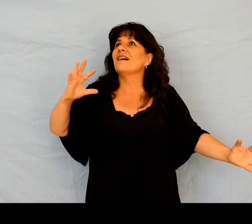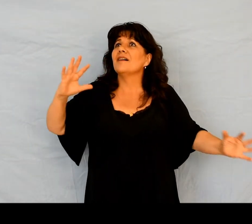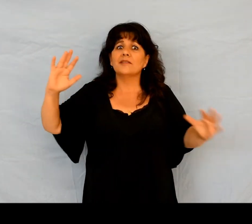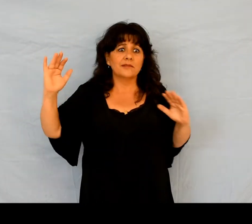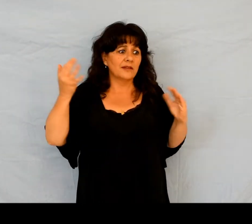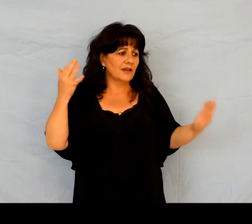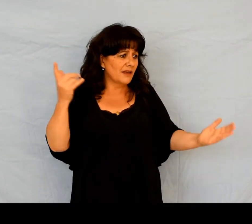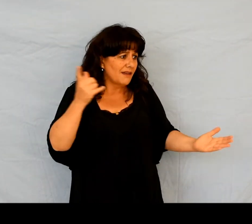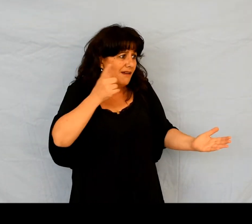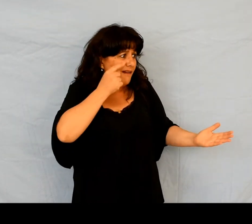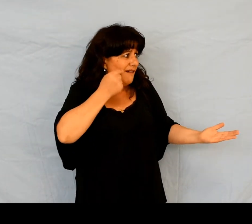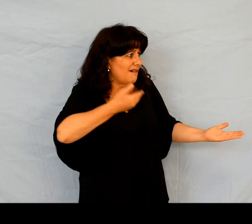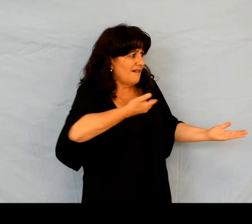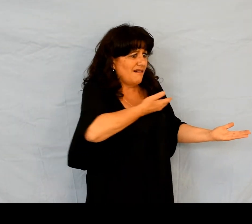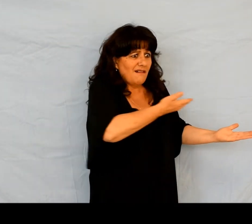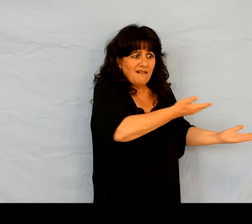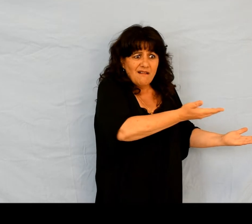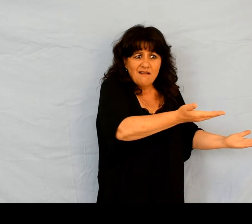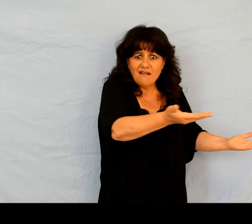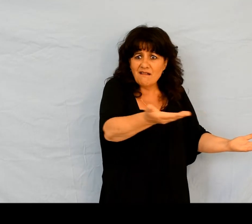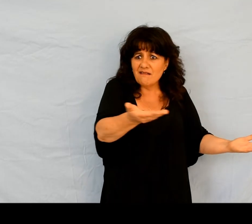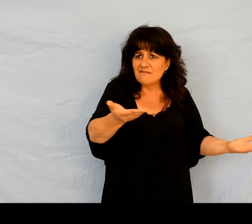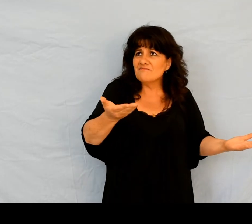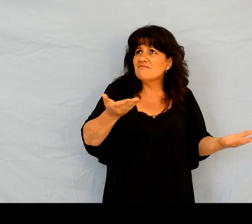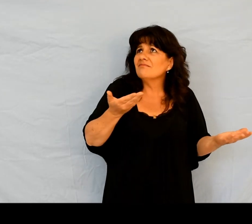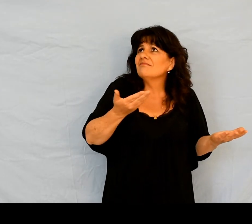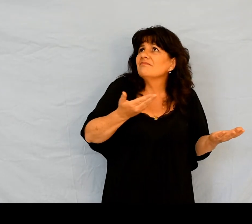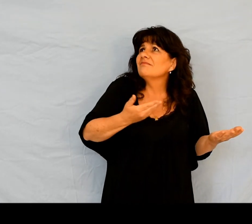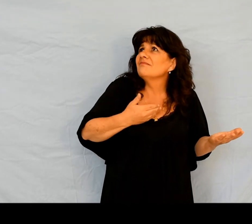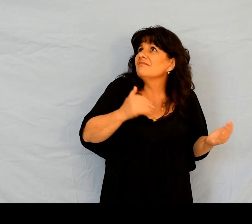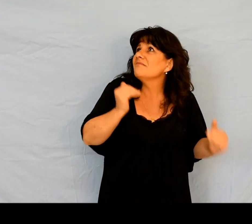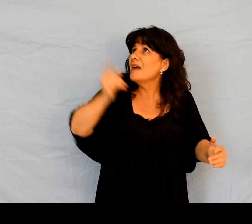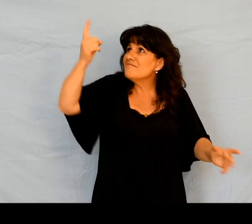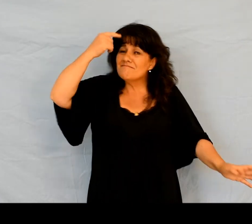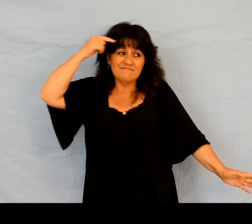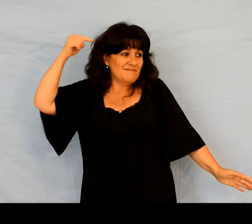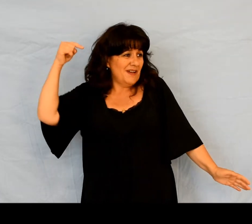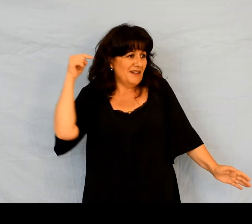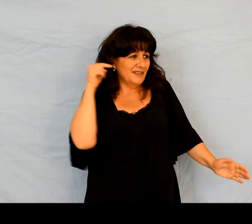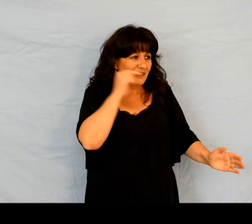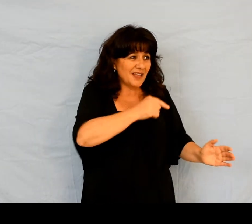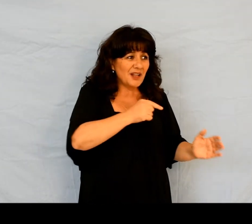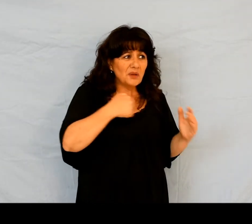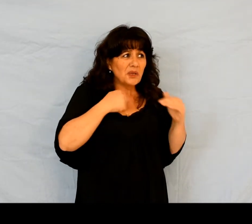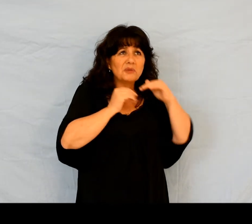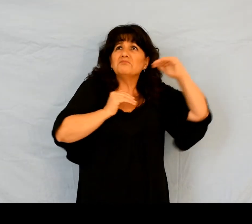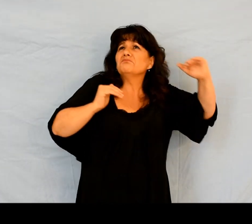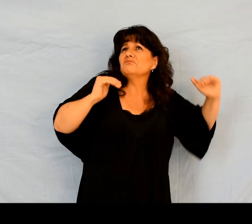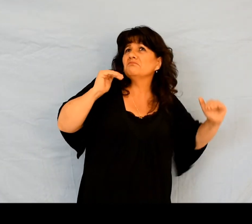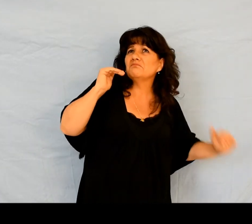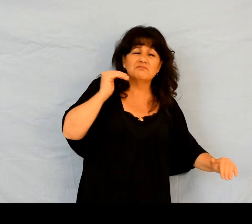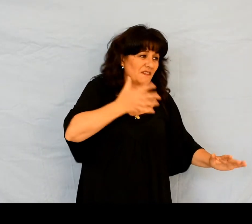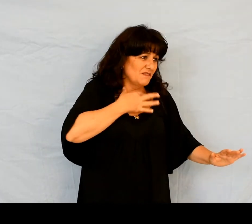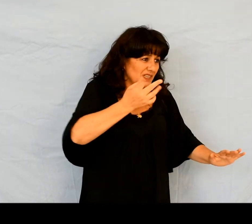Pour que tu penses à lui, le Fils d'un homme, que tu en prennes